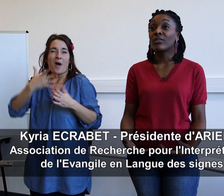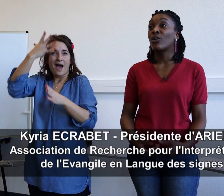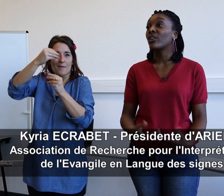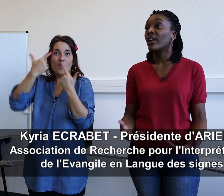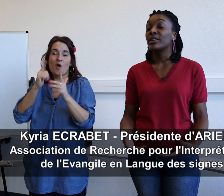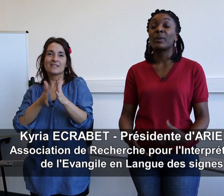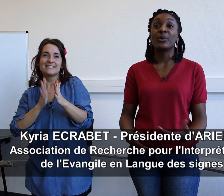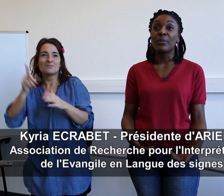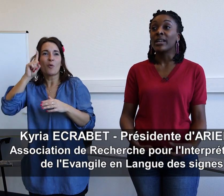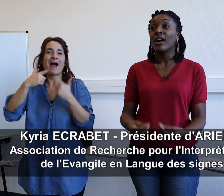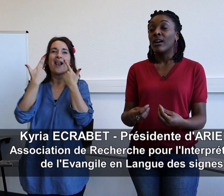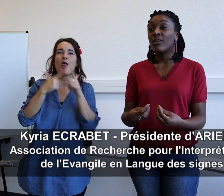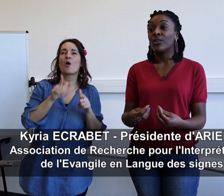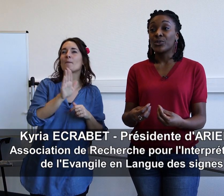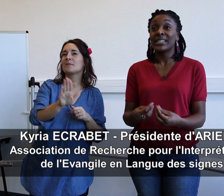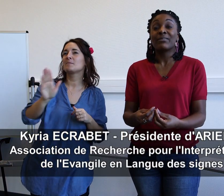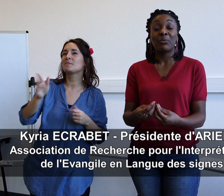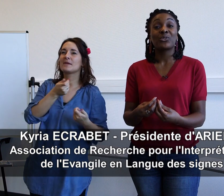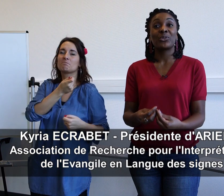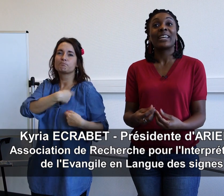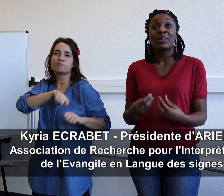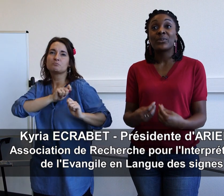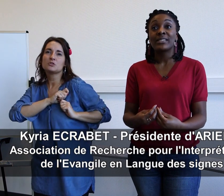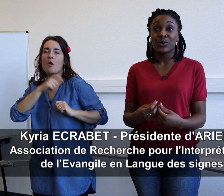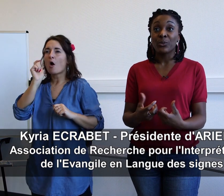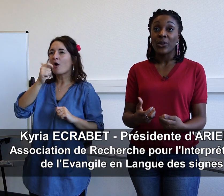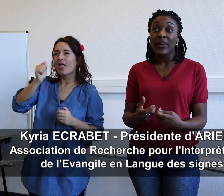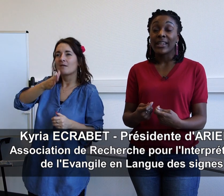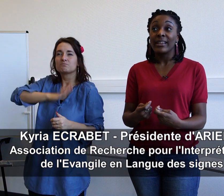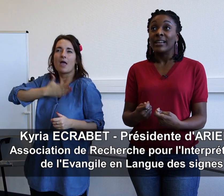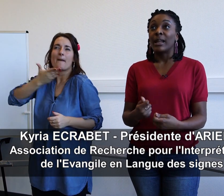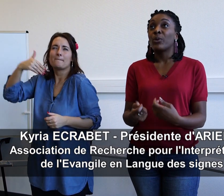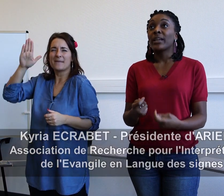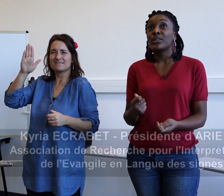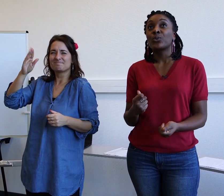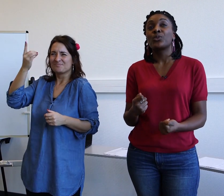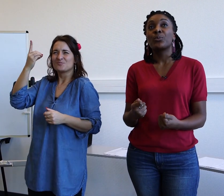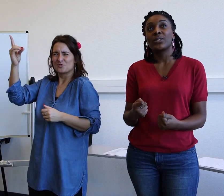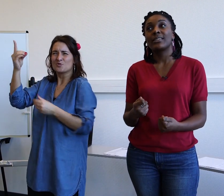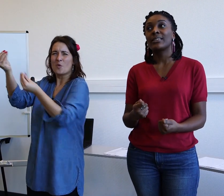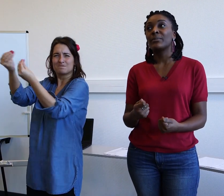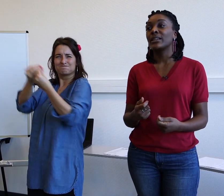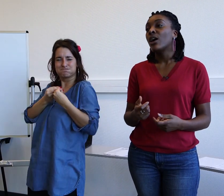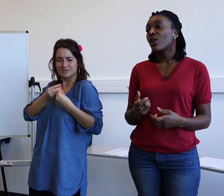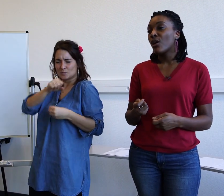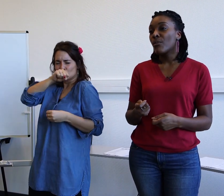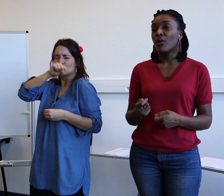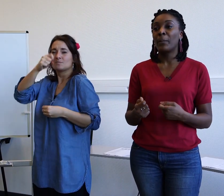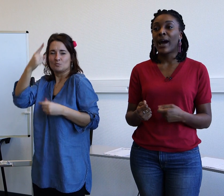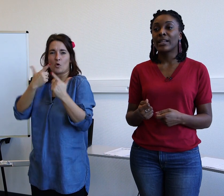l'anglais, l'espagnol. Mais je sais que c'est vraiment Dieu qui a déposé ça sur mon cœur. Et la première question que me suis posée, c'était, mais comment parler